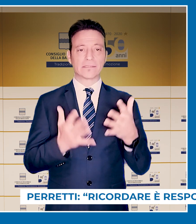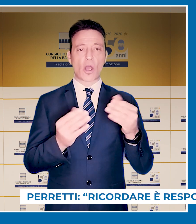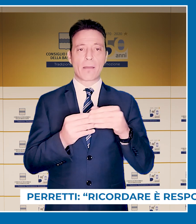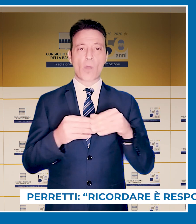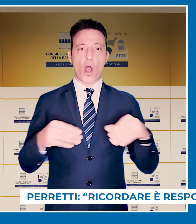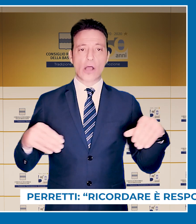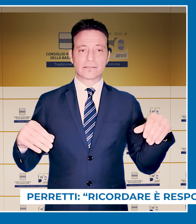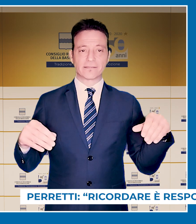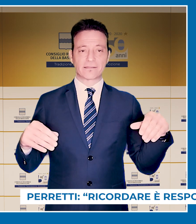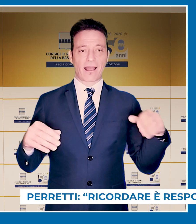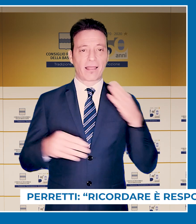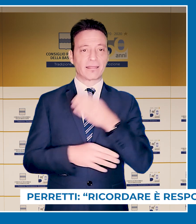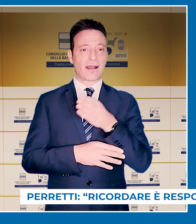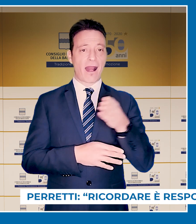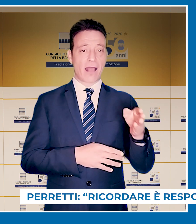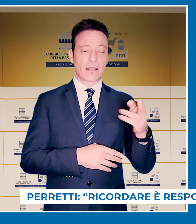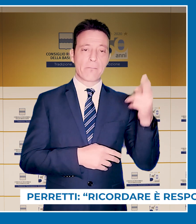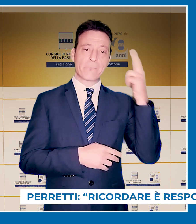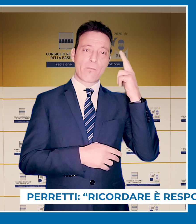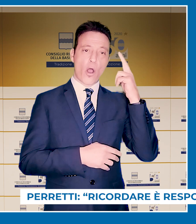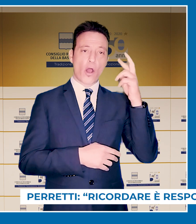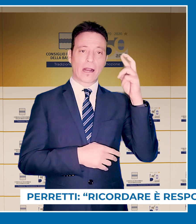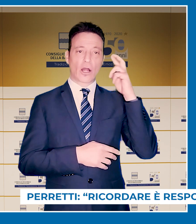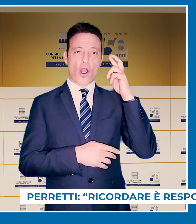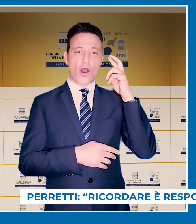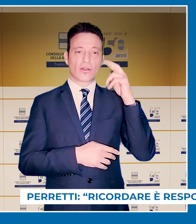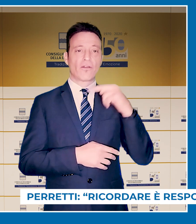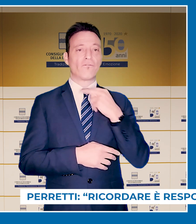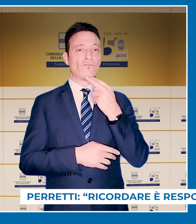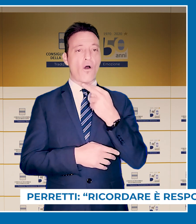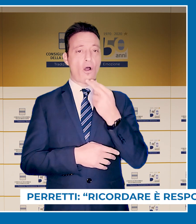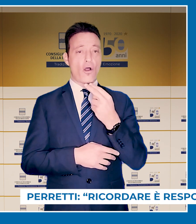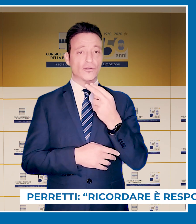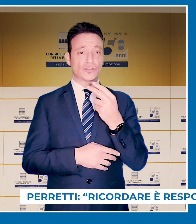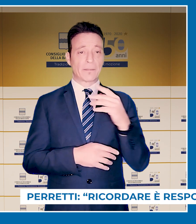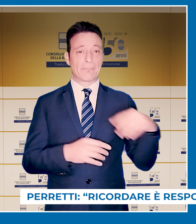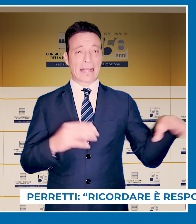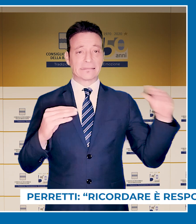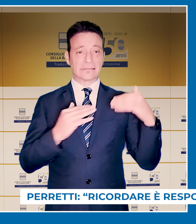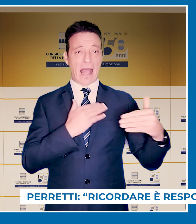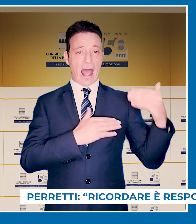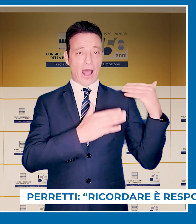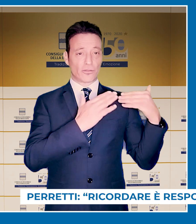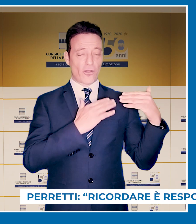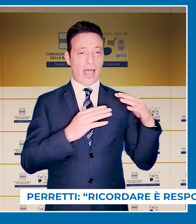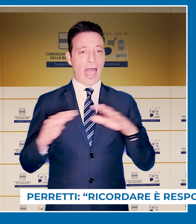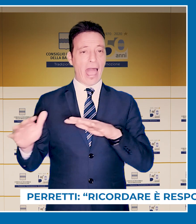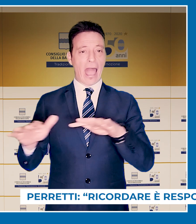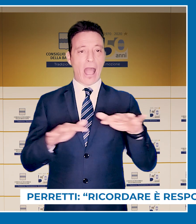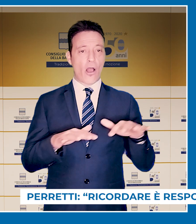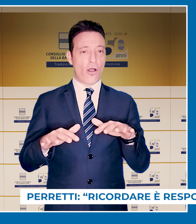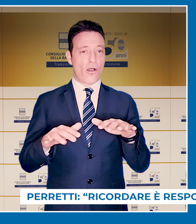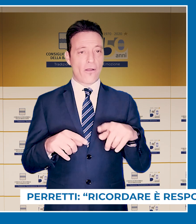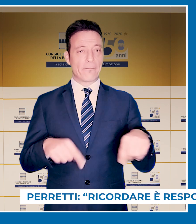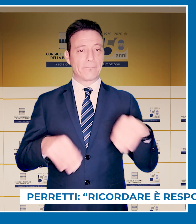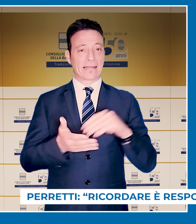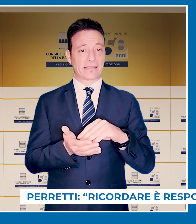mostra itinerante, tra memoria e ricordo, voci del passato, eco nel presente, che ha l